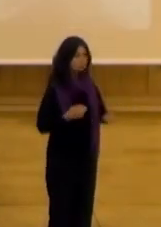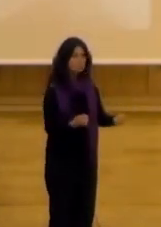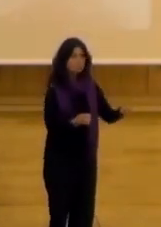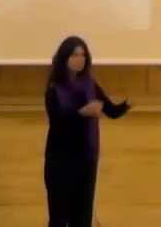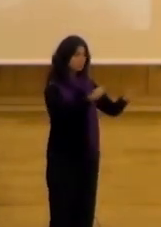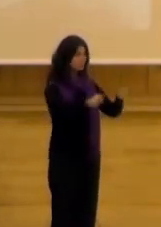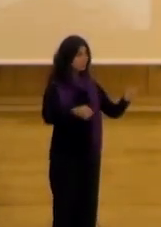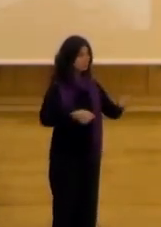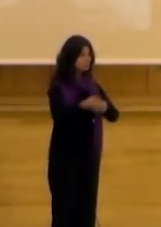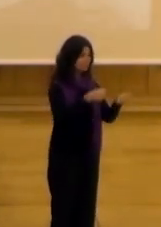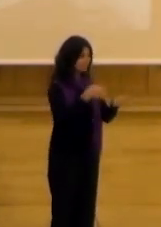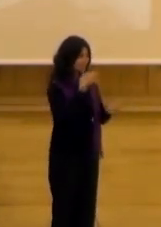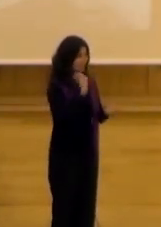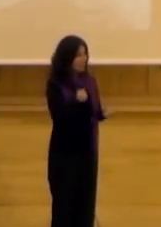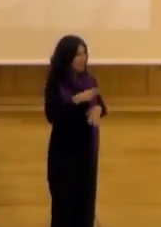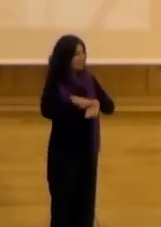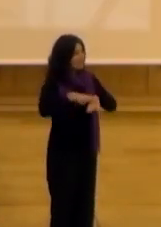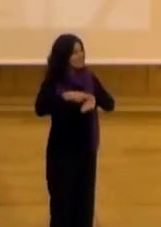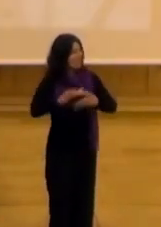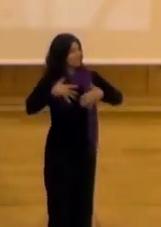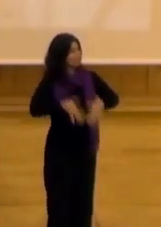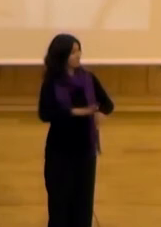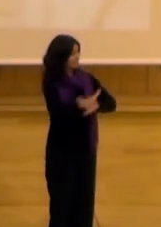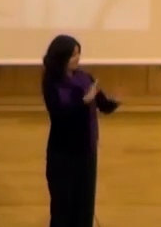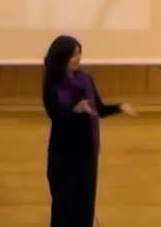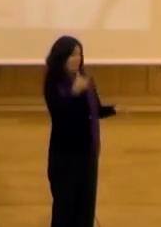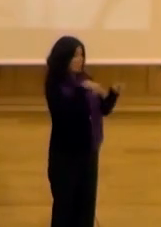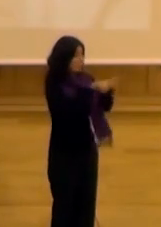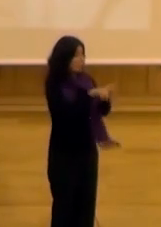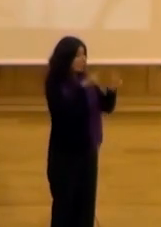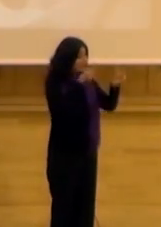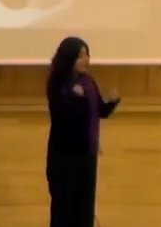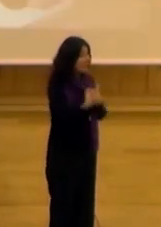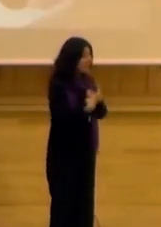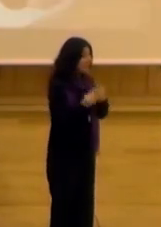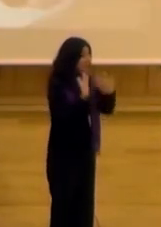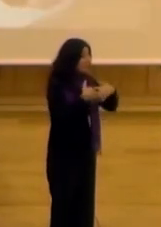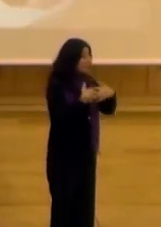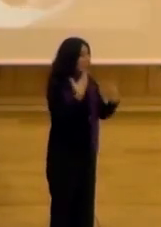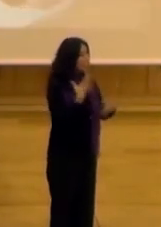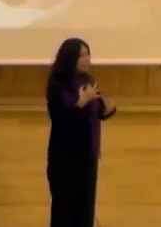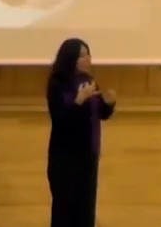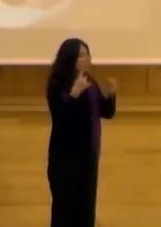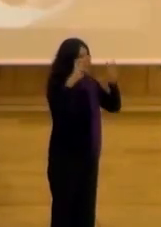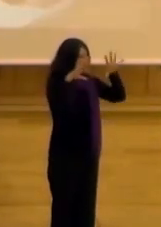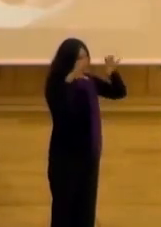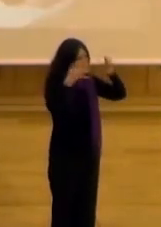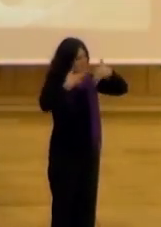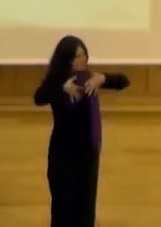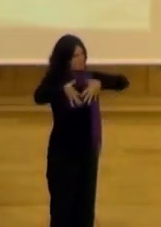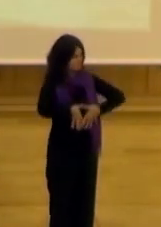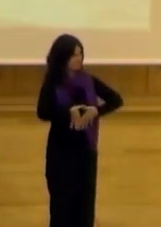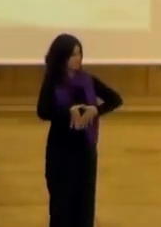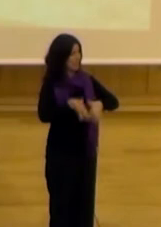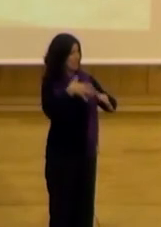convertido en una rutina. Y creemos un poco que para que estas cuestiones de participación funcionen necesitan eso, aprenderse por